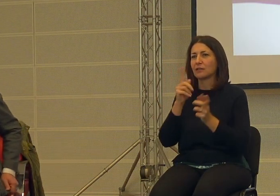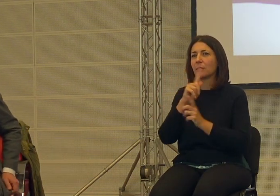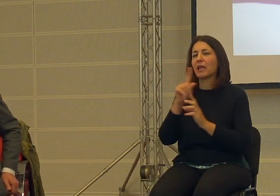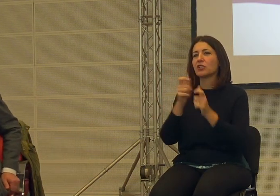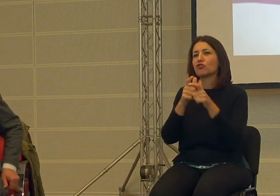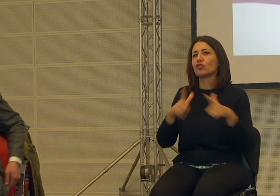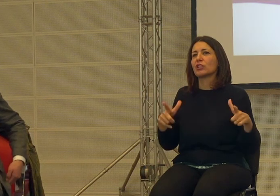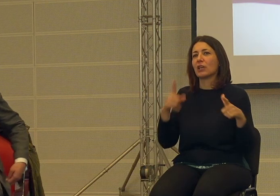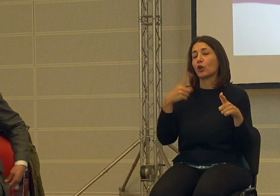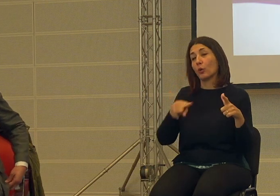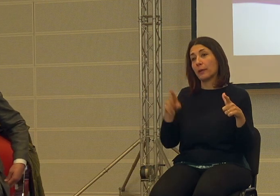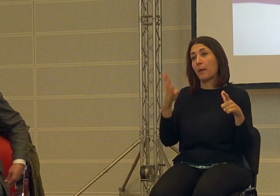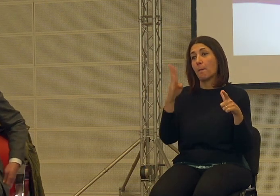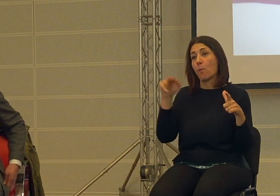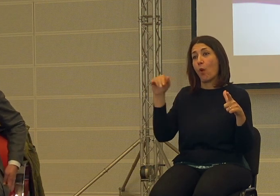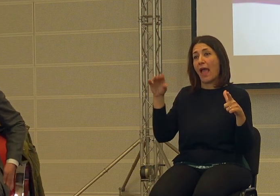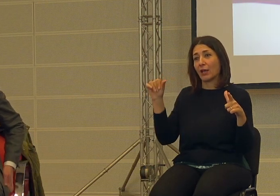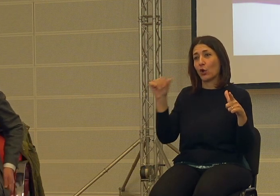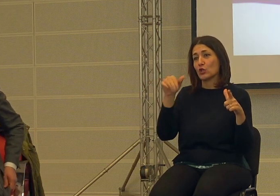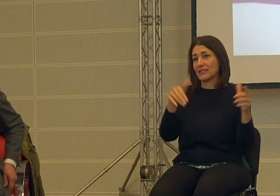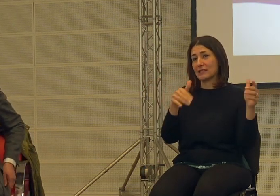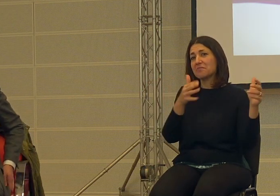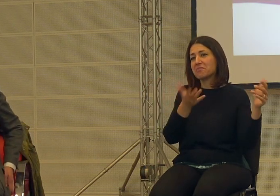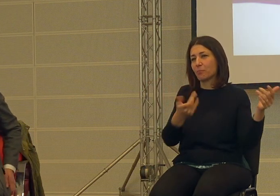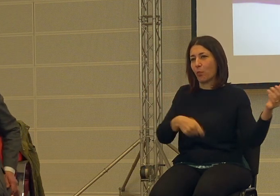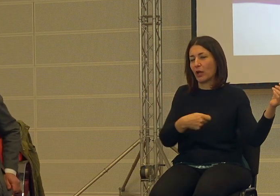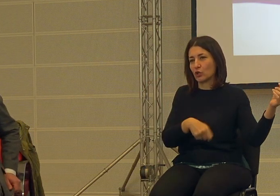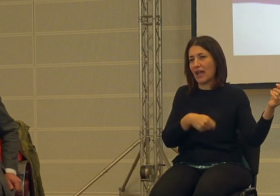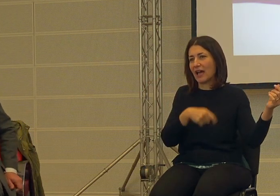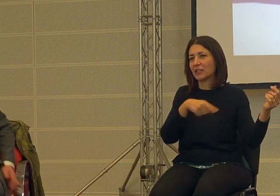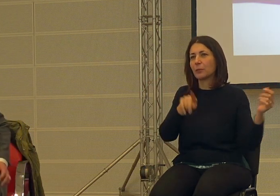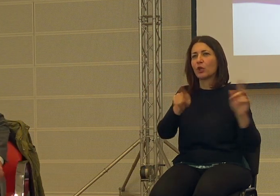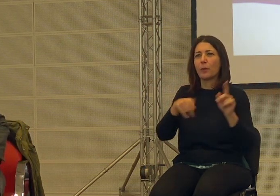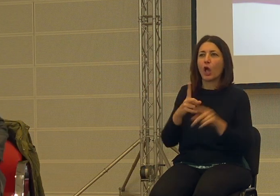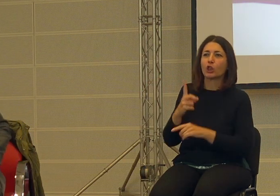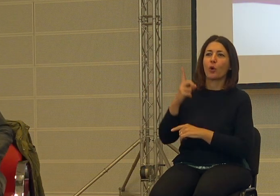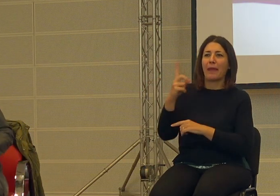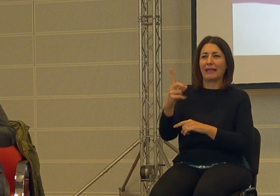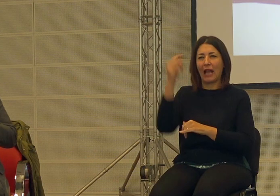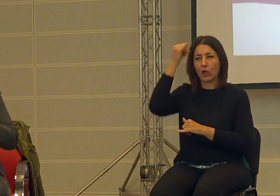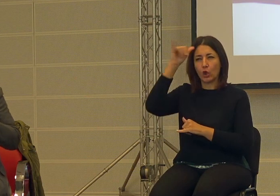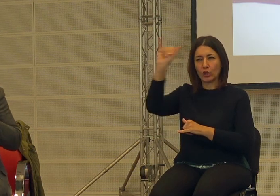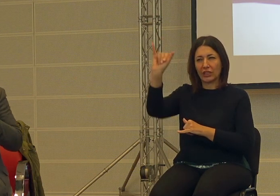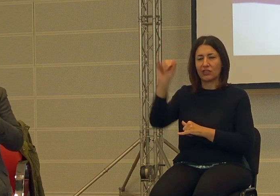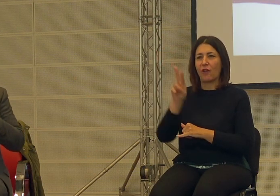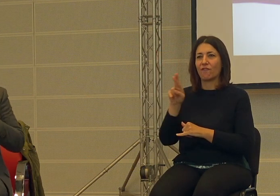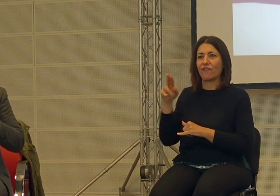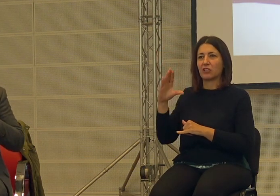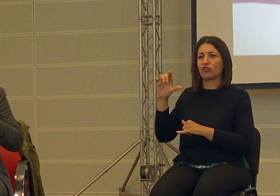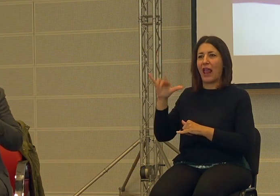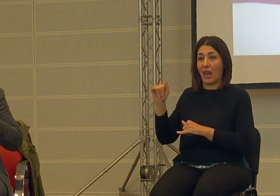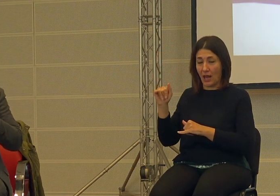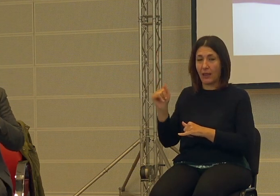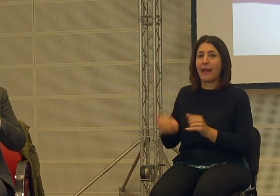libro della vita di Buenos Aires e poi domenica lo storico torinese Claudio Vercelli a proposito del linguaggio del